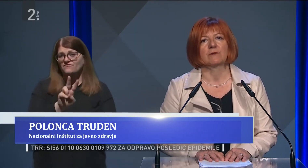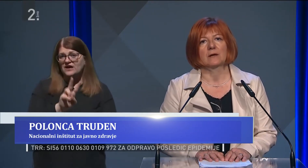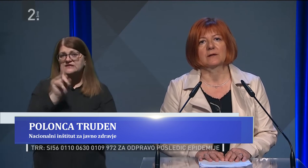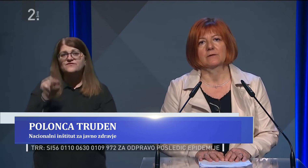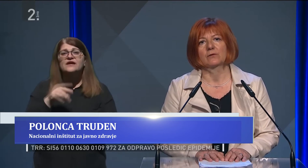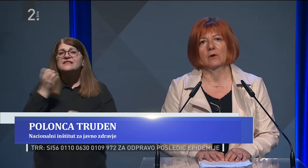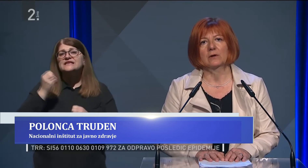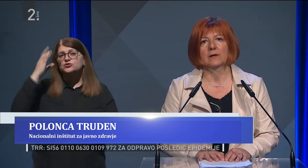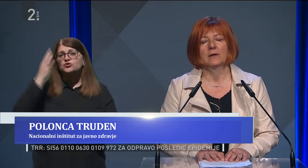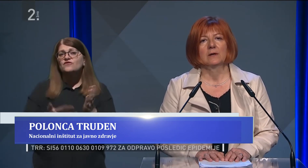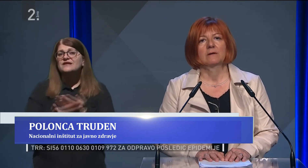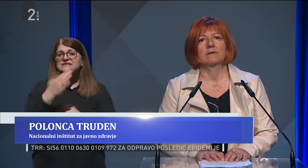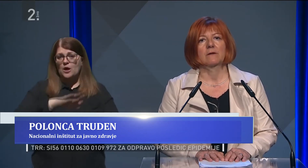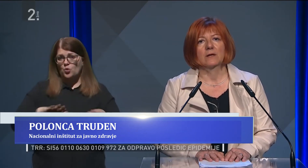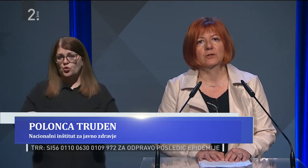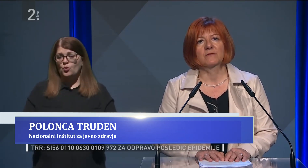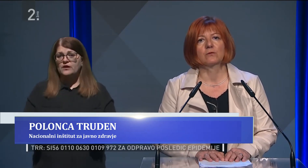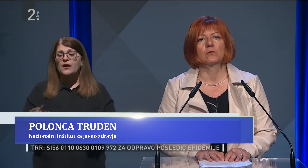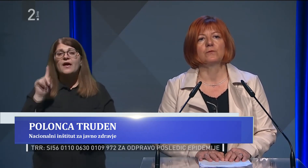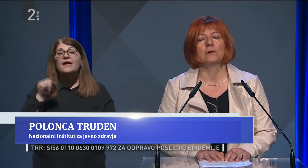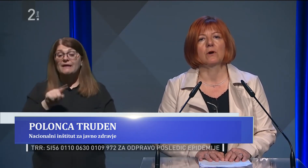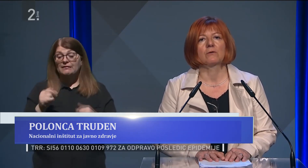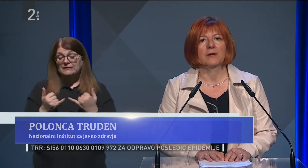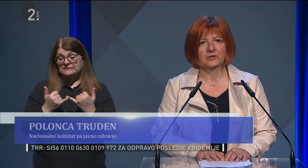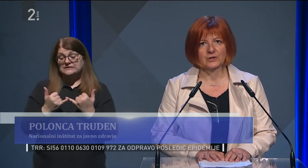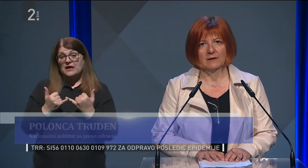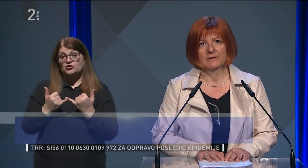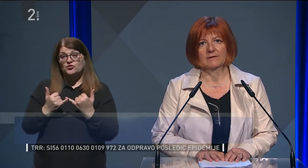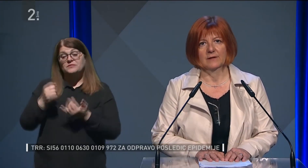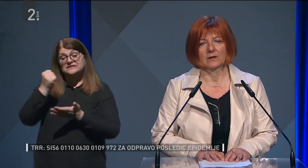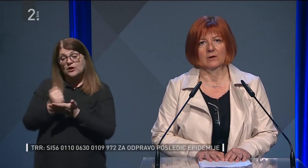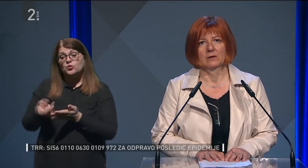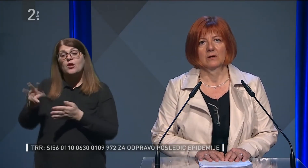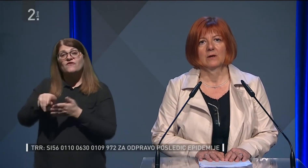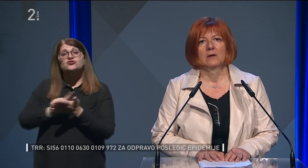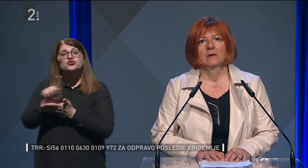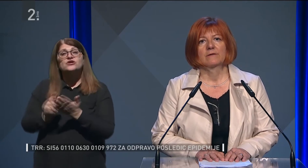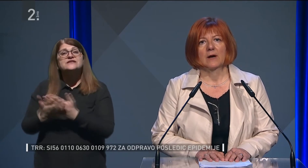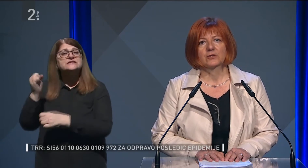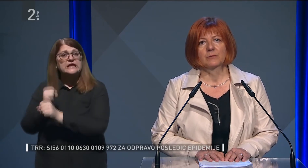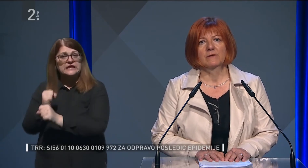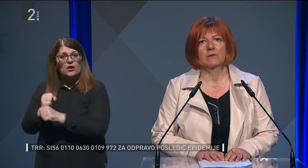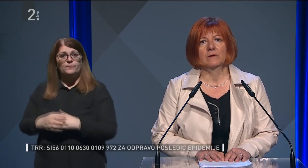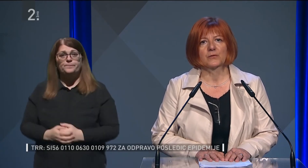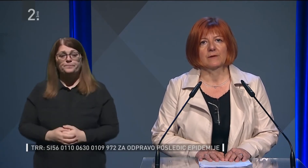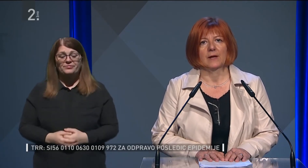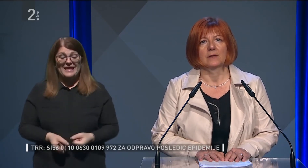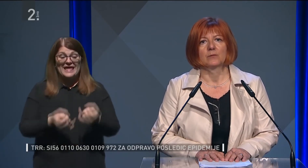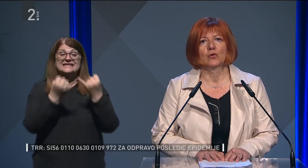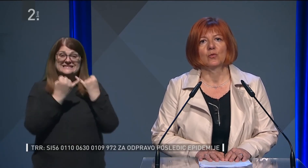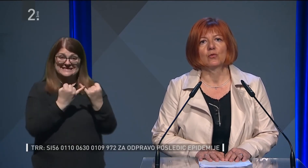izobraževanja za otroke, ter staršem zagotovilo več časa za delo. Staršem, ki so